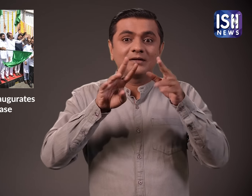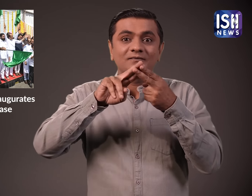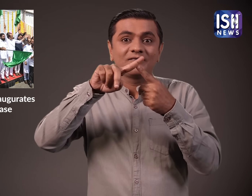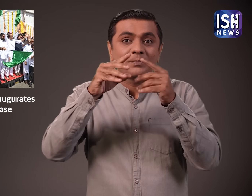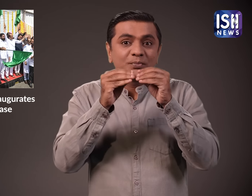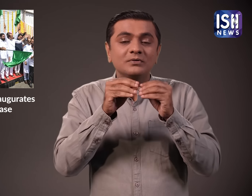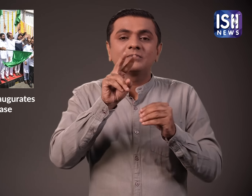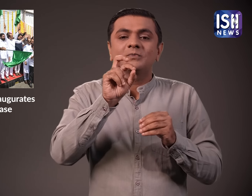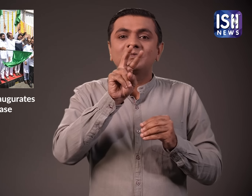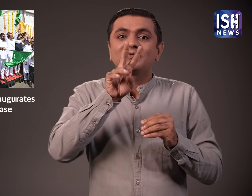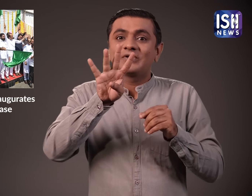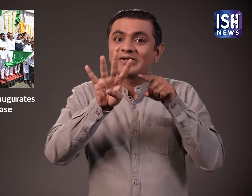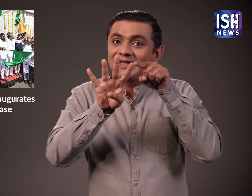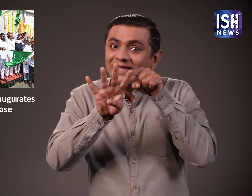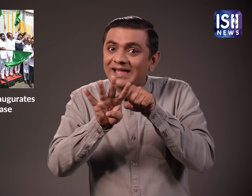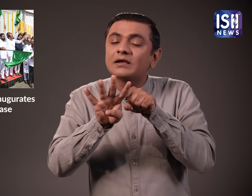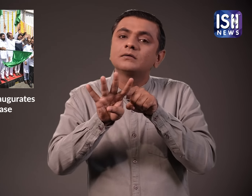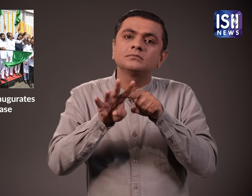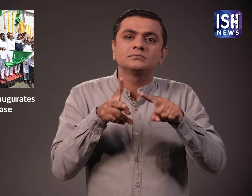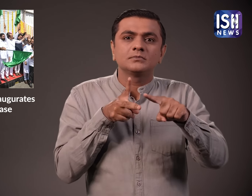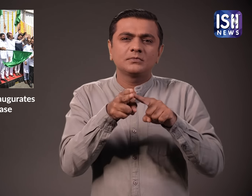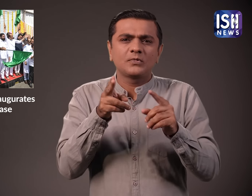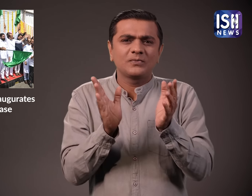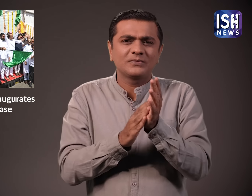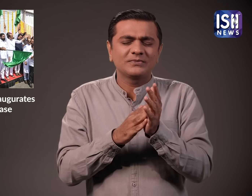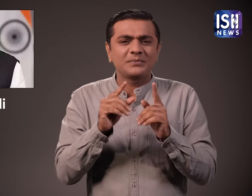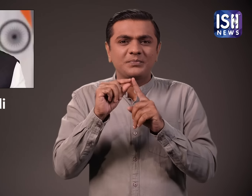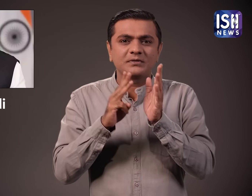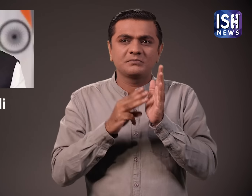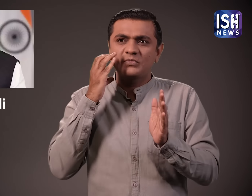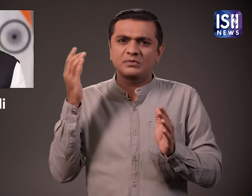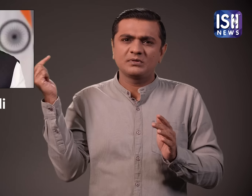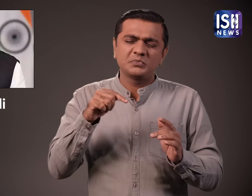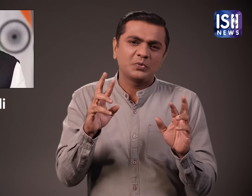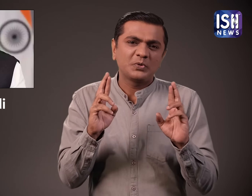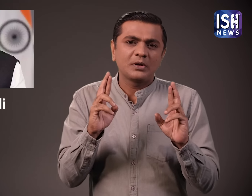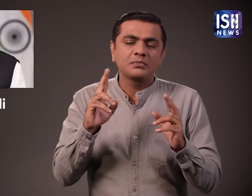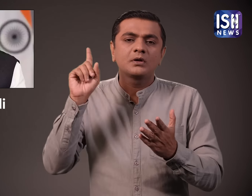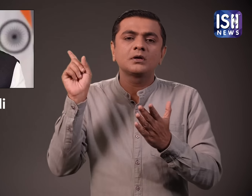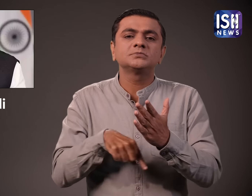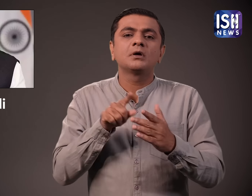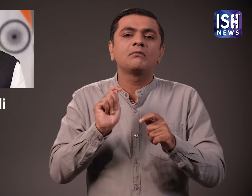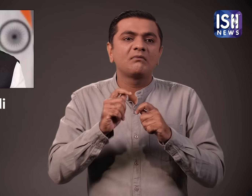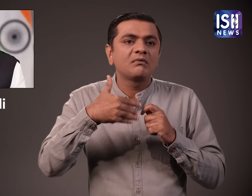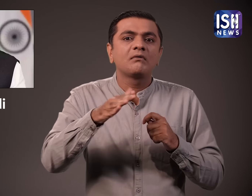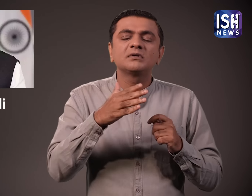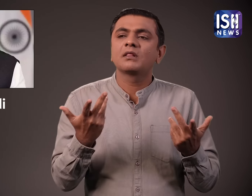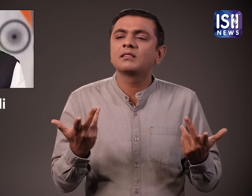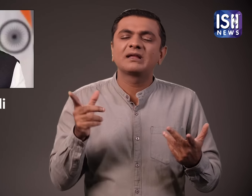पहले इसका उद्गाटन 19 फरवरी 2024 को पियम मोदी द्वारा करने की योजना थी लेकिन इसे